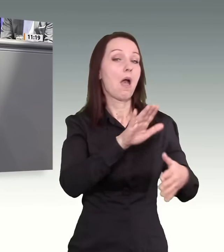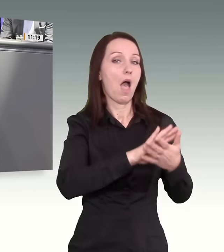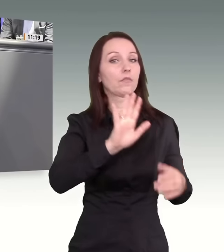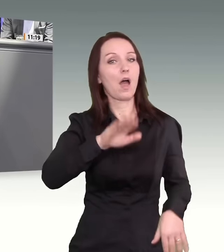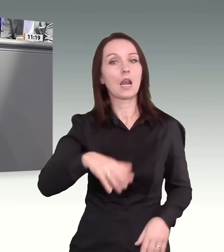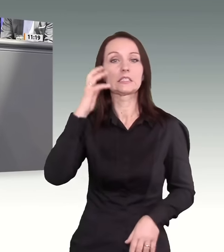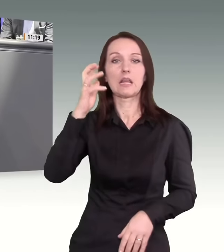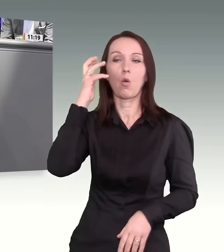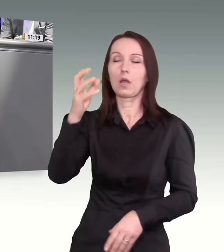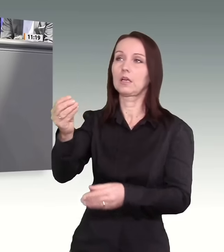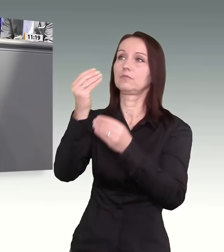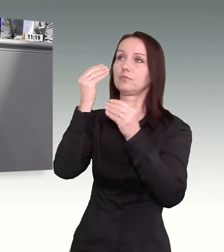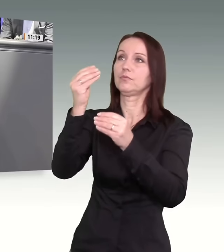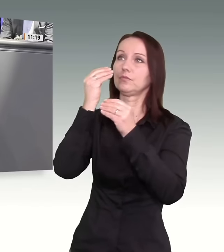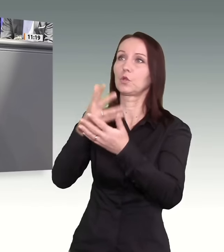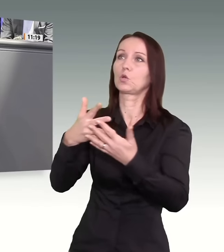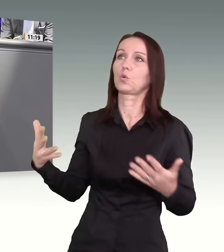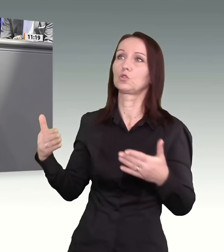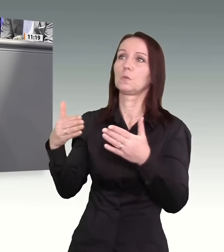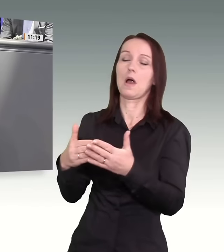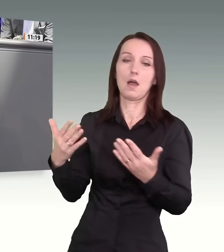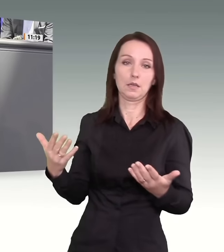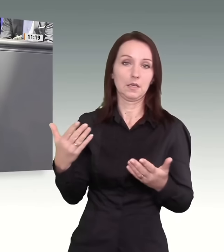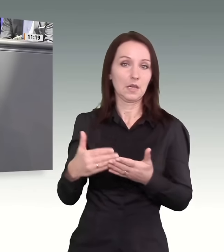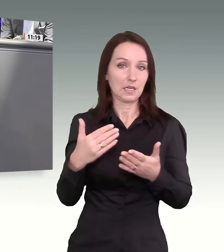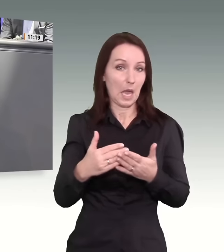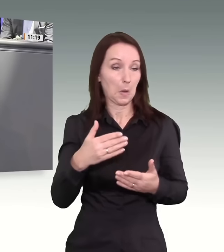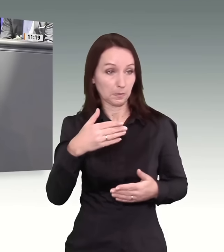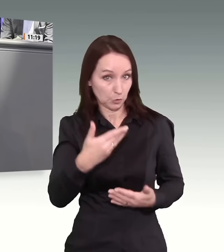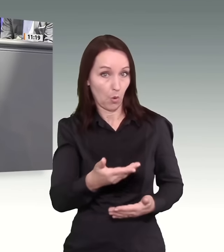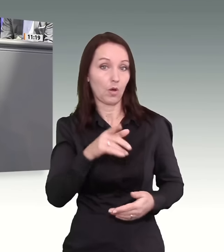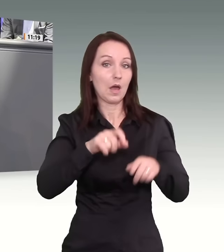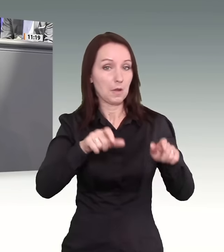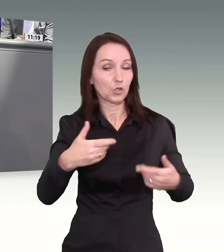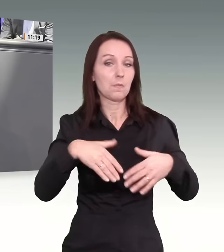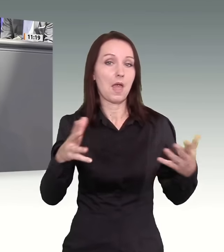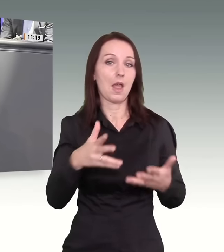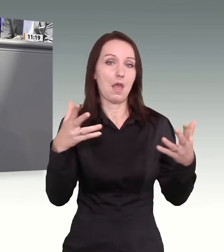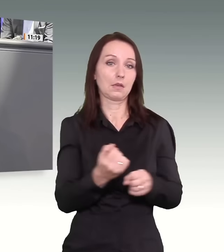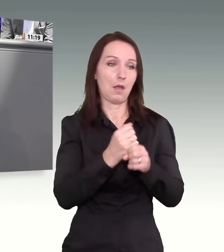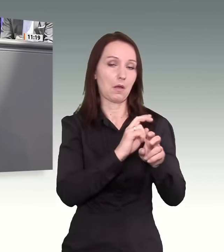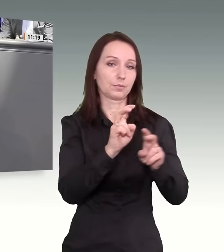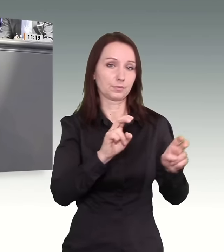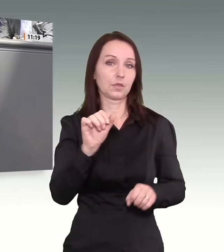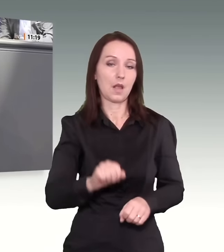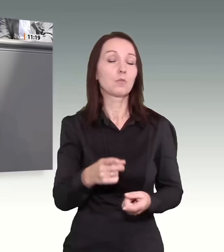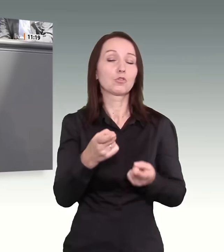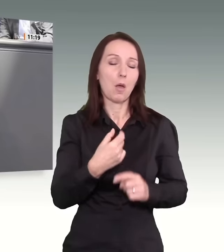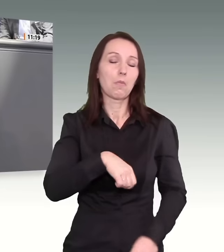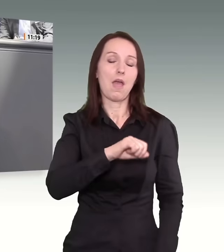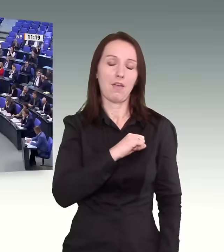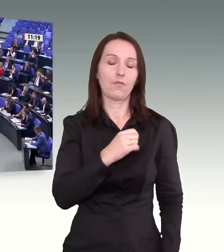die dazu führen wird, dass Menschen leichter in Arbeit kommen. Auch das ist eine wesentliche Maßnahme, die zum Erfolg führen wird.